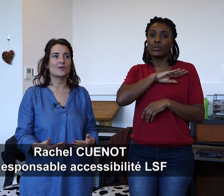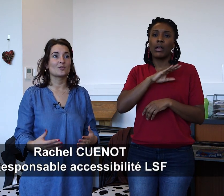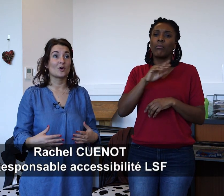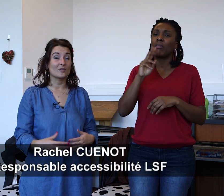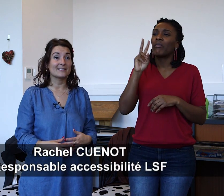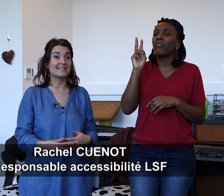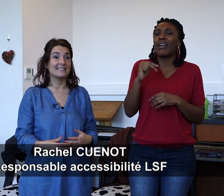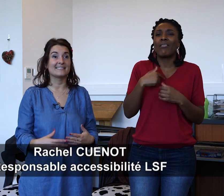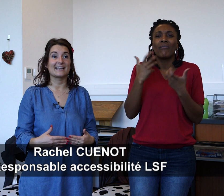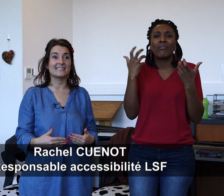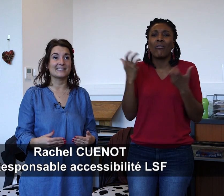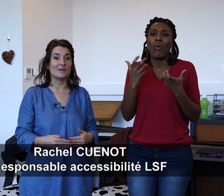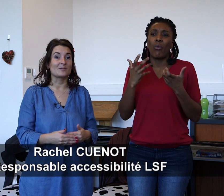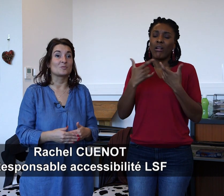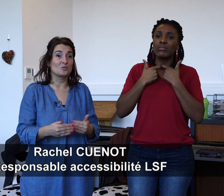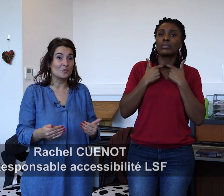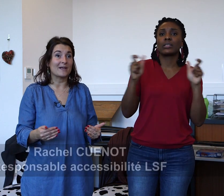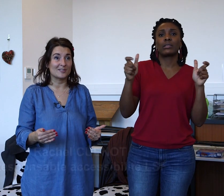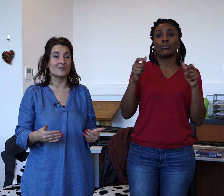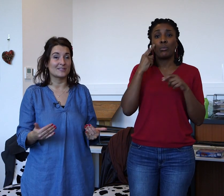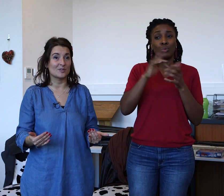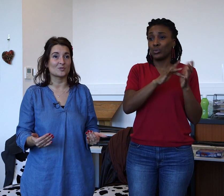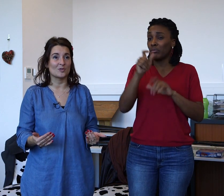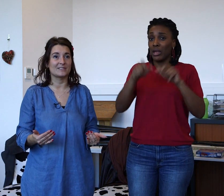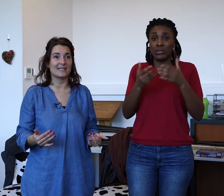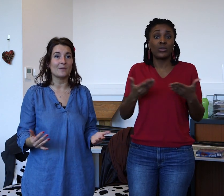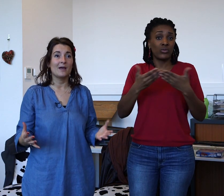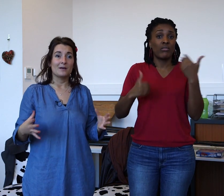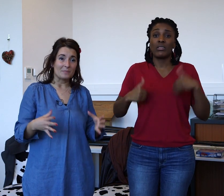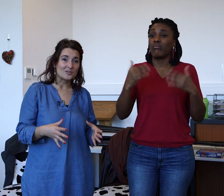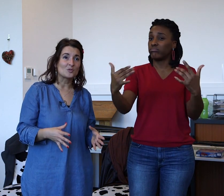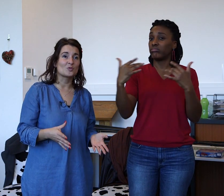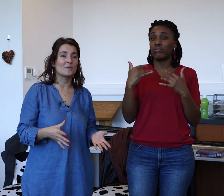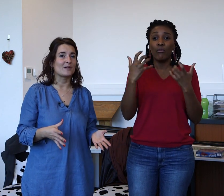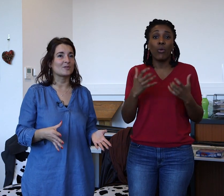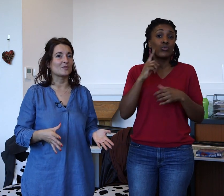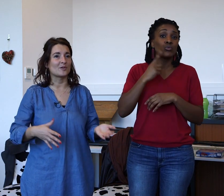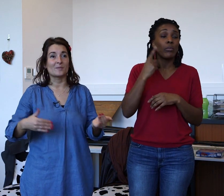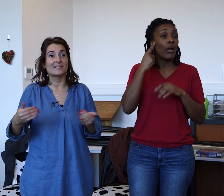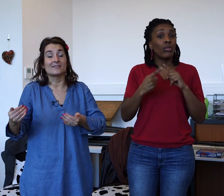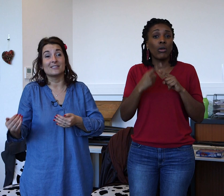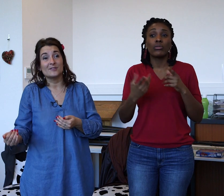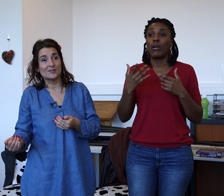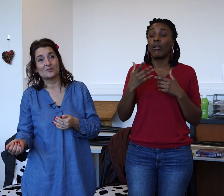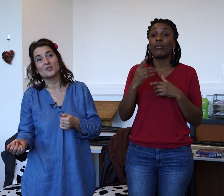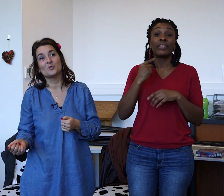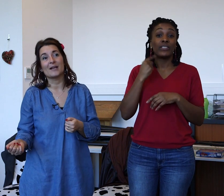cœur de rendre cette église accessible à toute personne en situation de handicap. Personne sourde, malentendante, personne déficiente visuelle